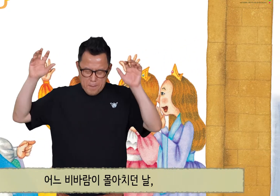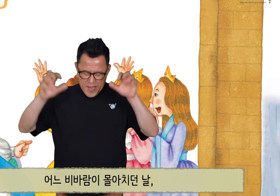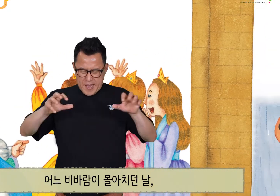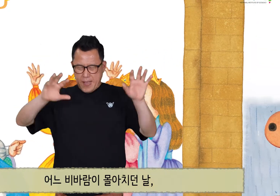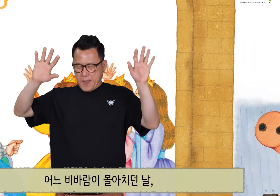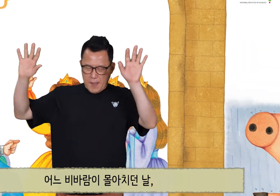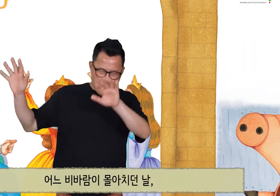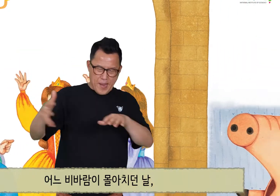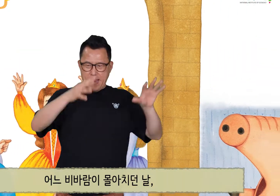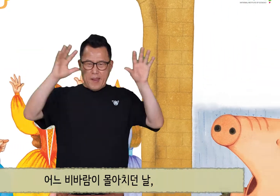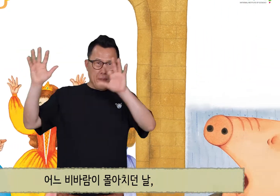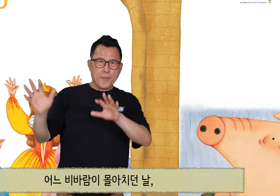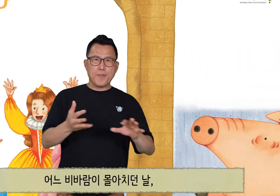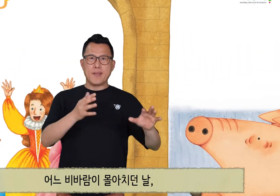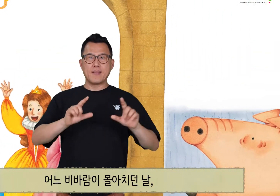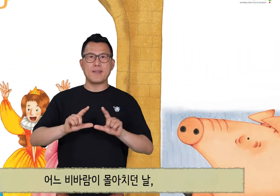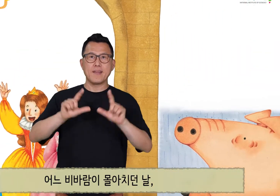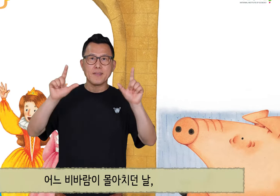몰아치던 날,